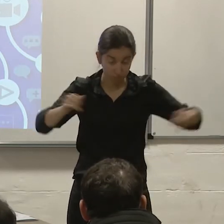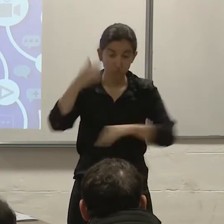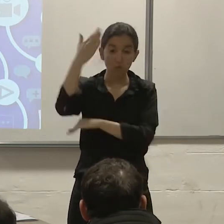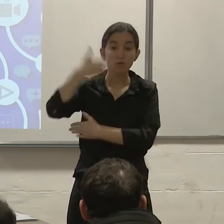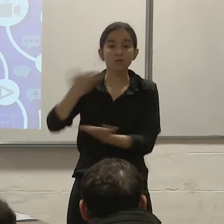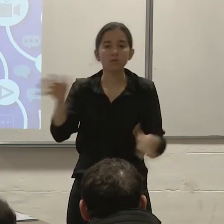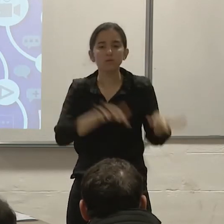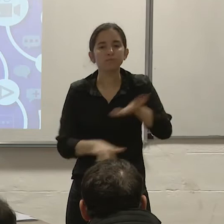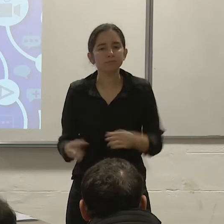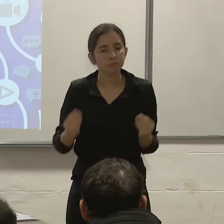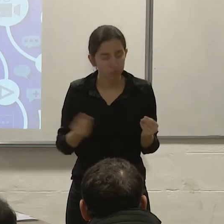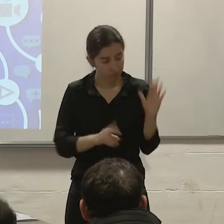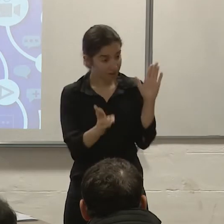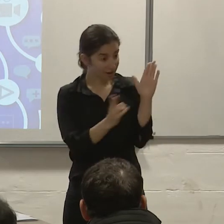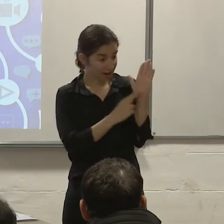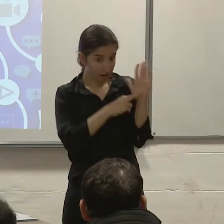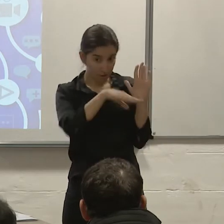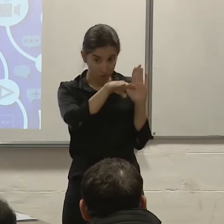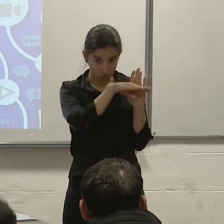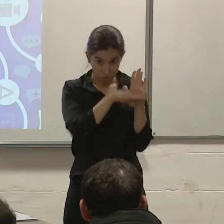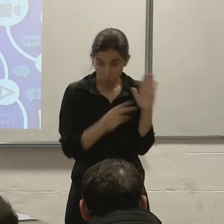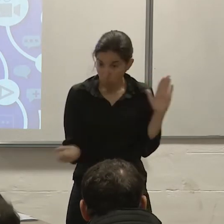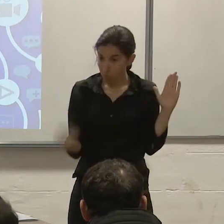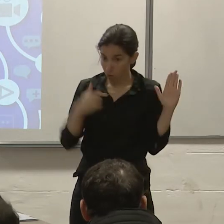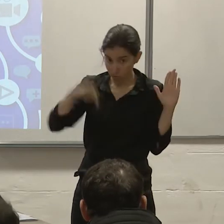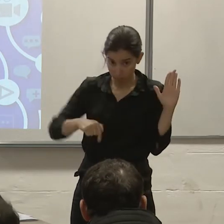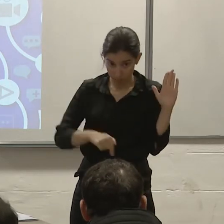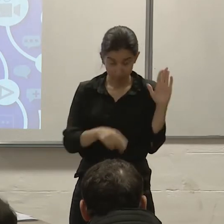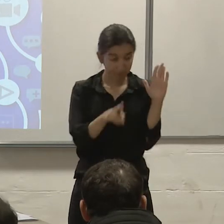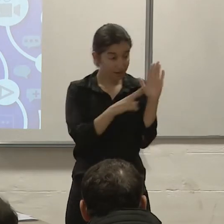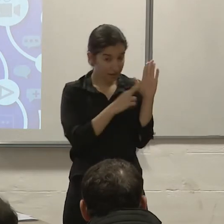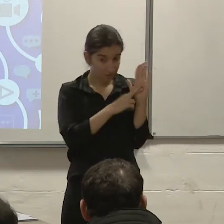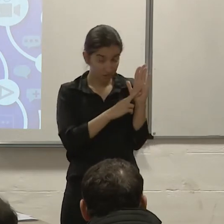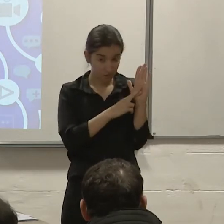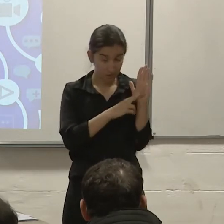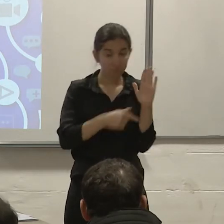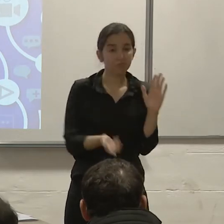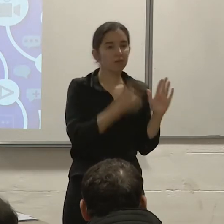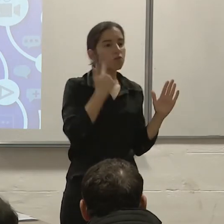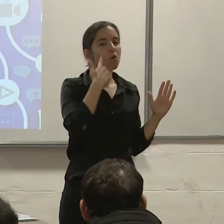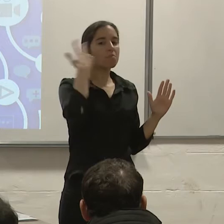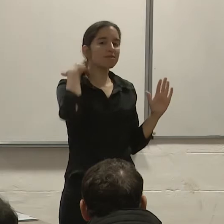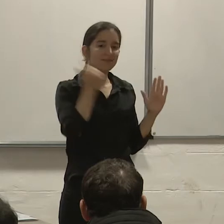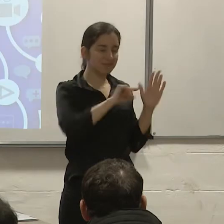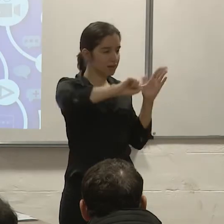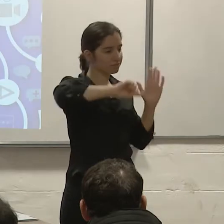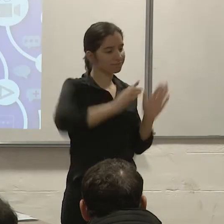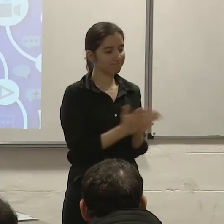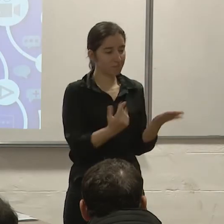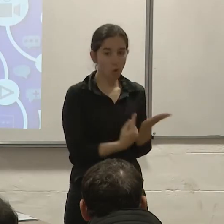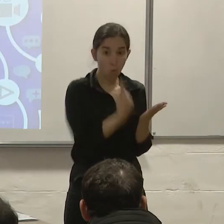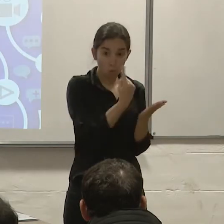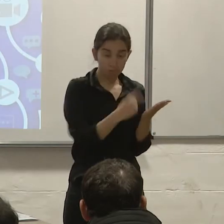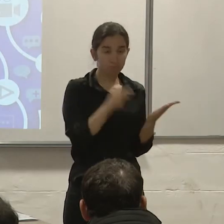del Público se rige por el reglamento propio establecido por la resolución 56 del 2016. Esta audiencia